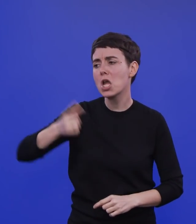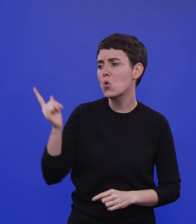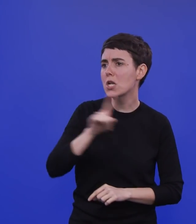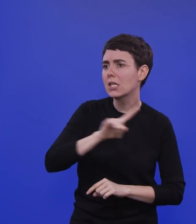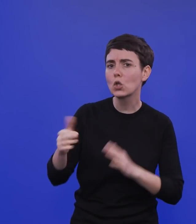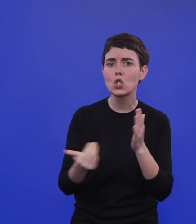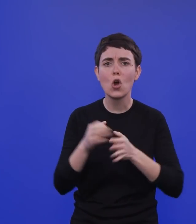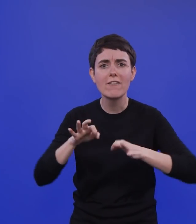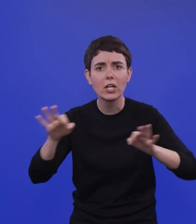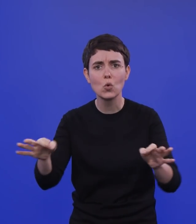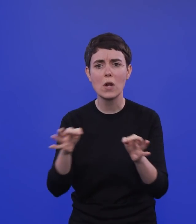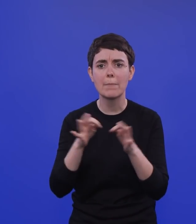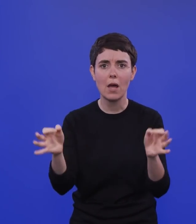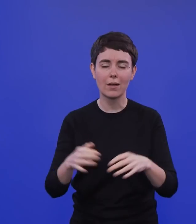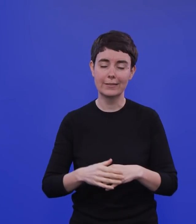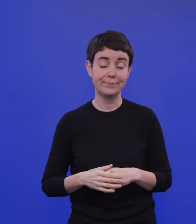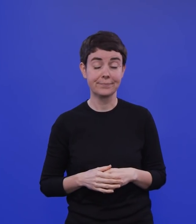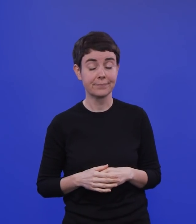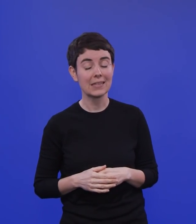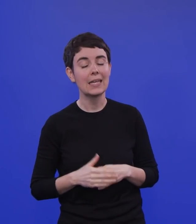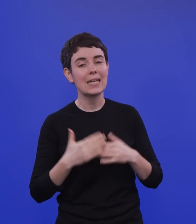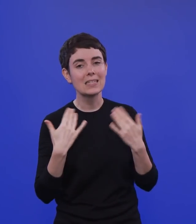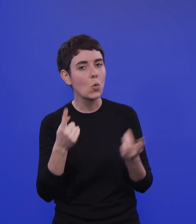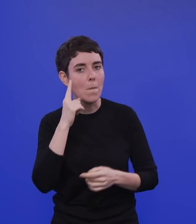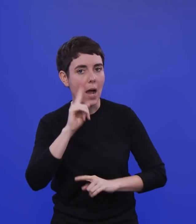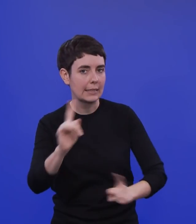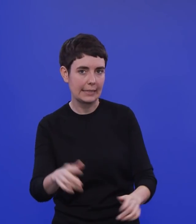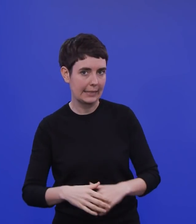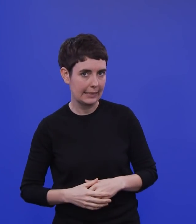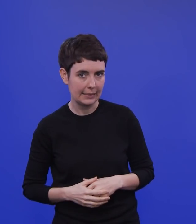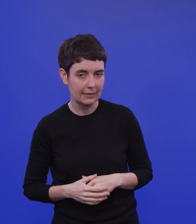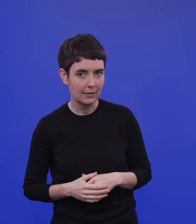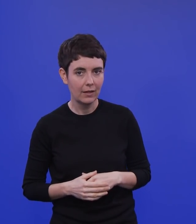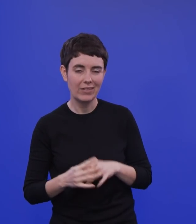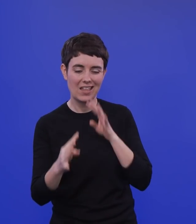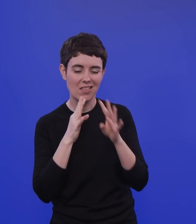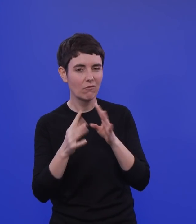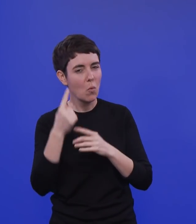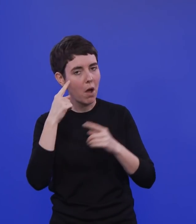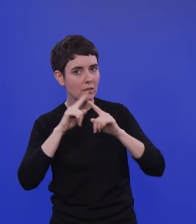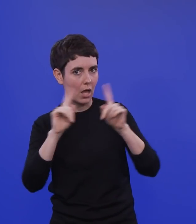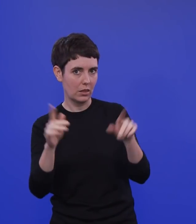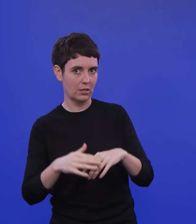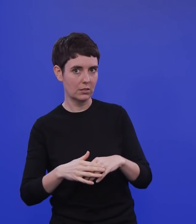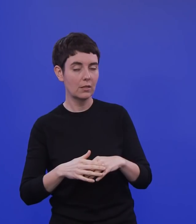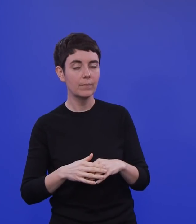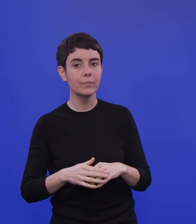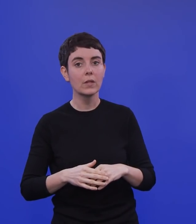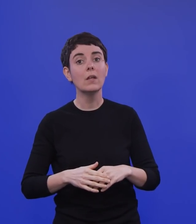im Mai. Das ist natürlich nicht der Sinn einer solchen Diskussion, die man in so einem Interview führt, sondern der Sinn ist ja, ein Szenario